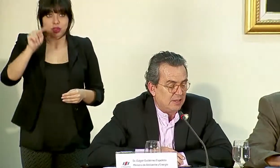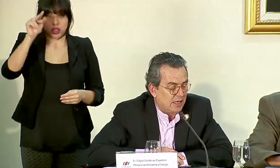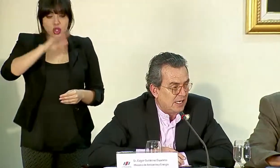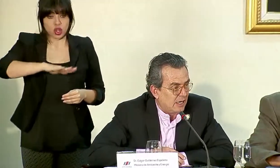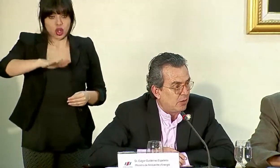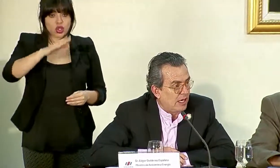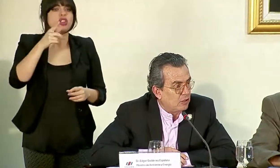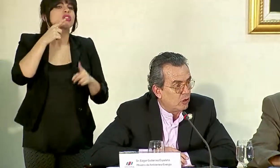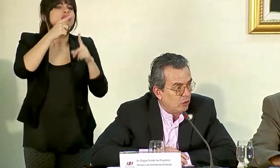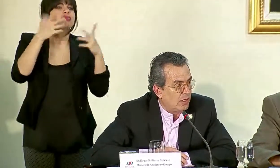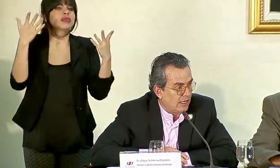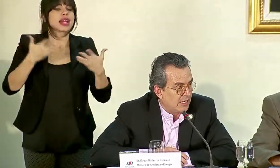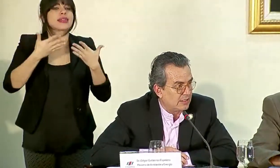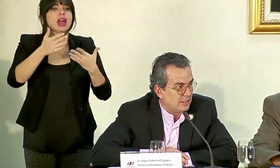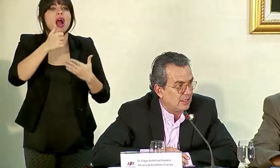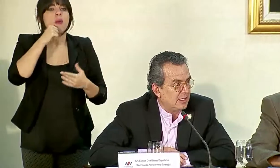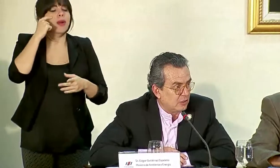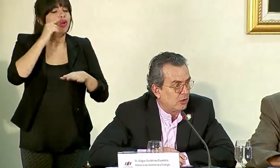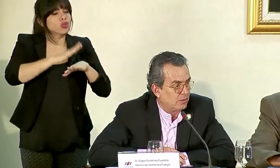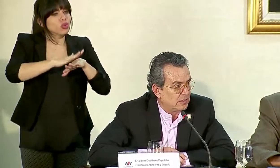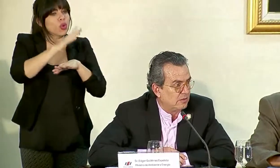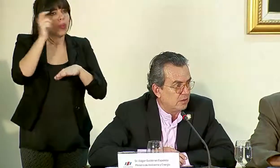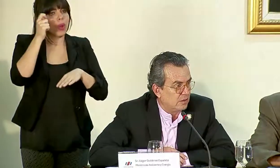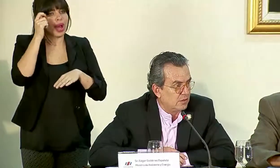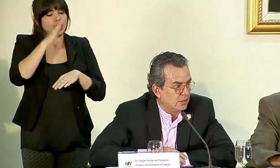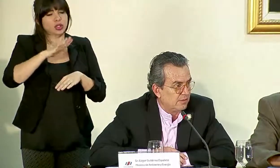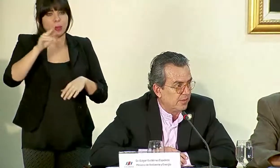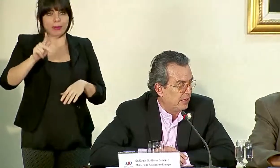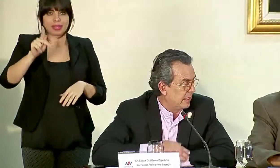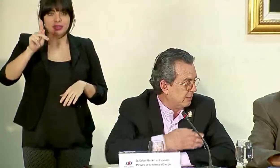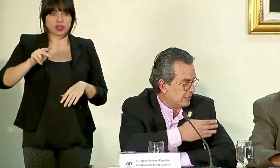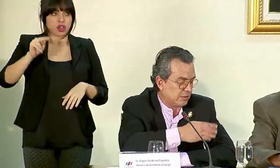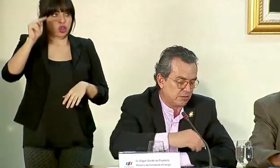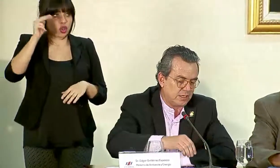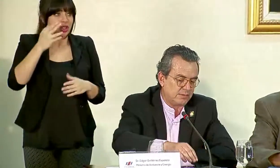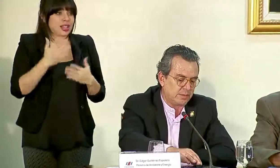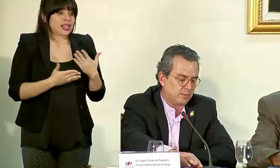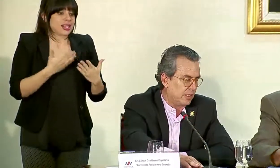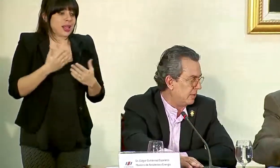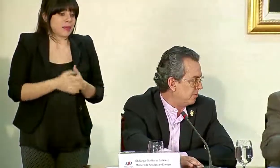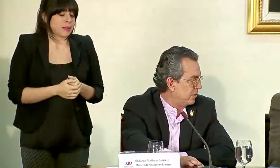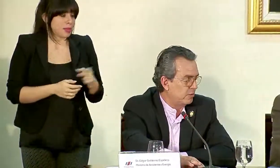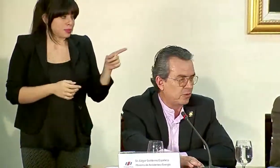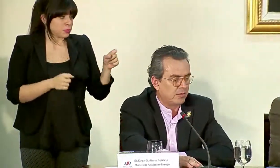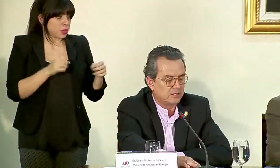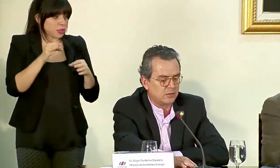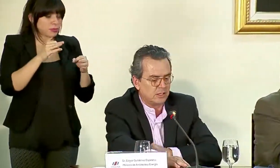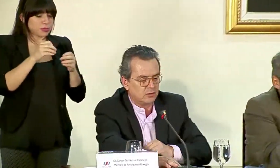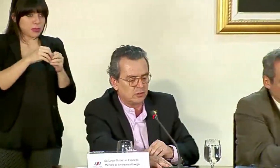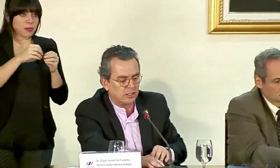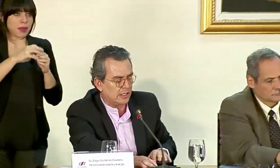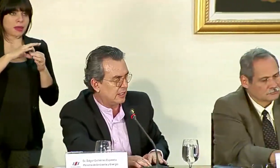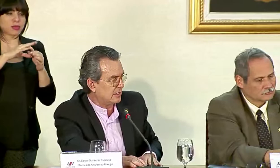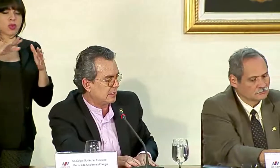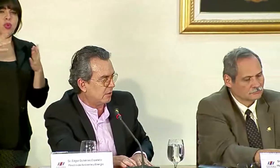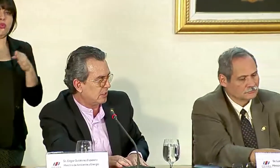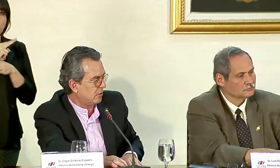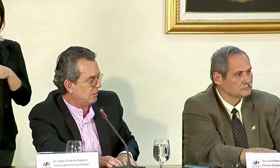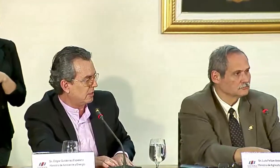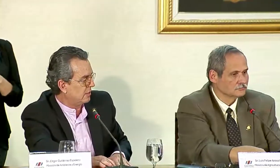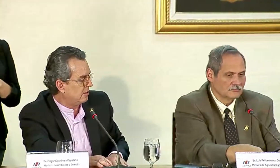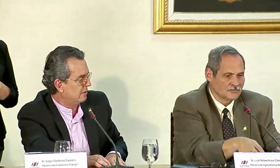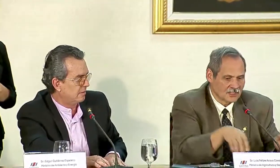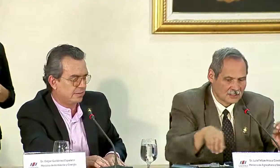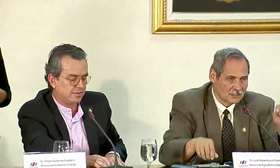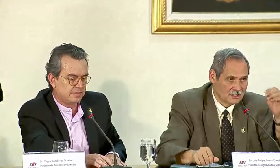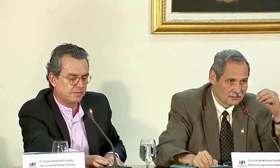es llevarle agua a todo Guanacaste y a todo el Pacífico Norte. Tal vez, Don Felipe, pueda hablar un poco más sobre el uso de esas aguas